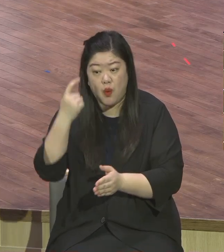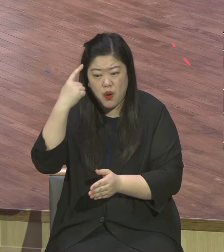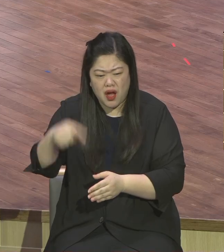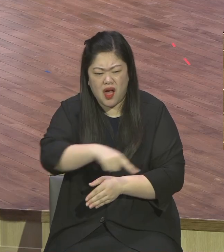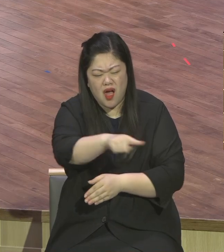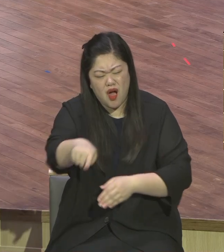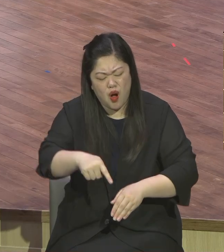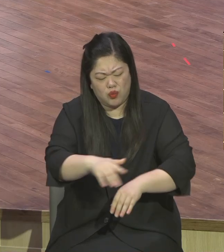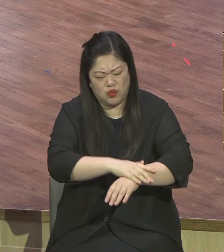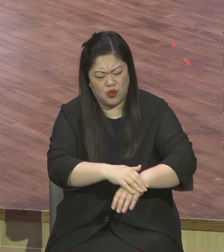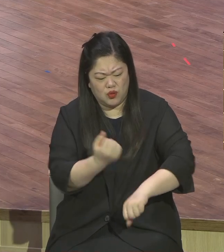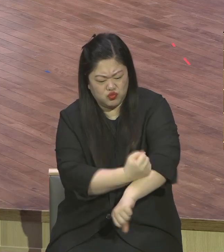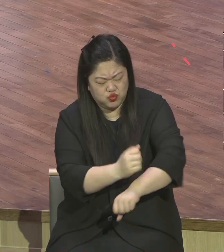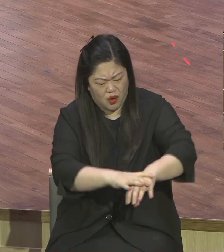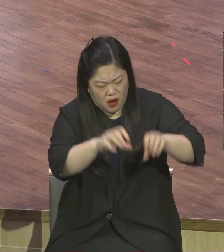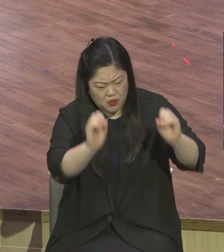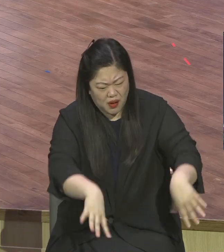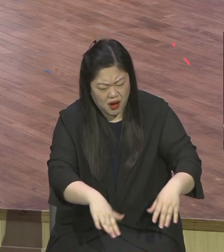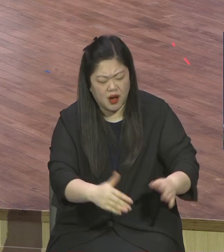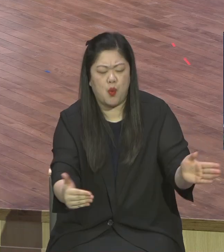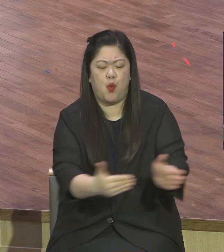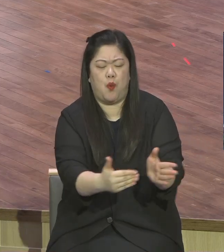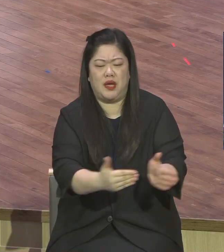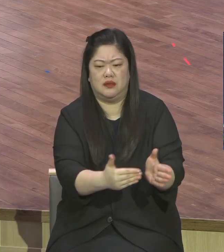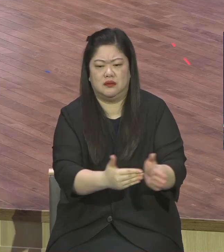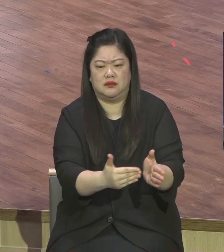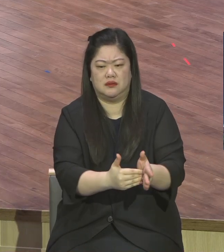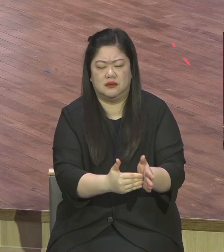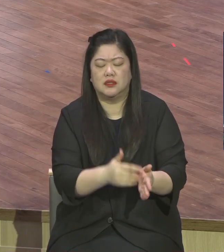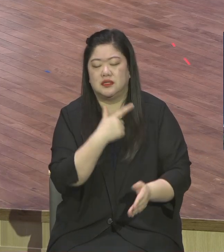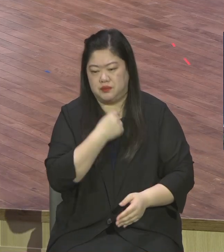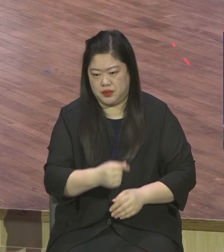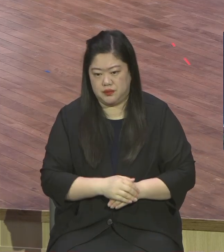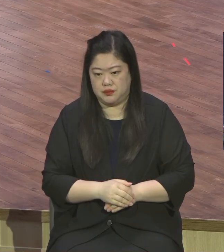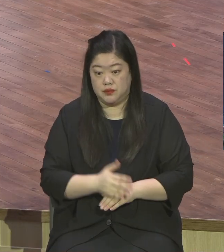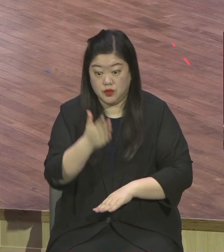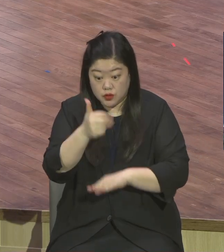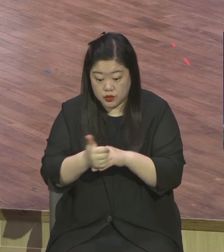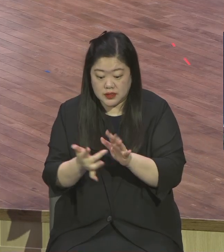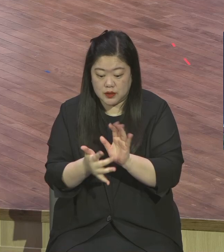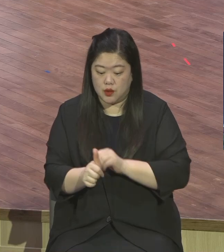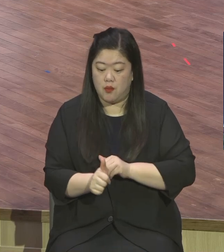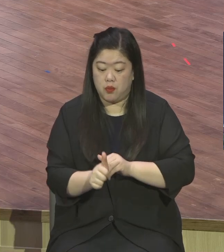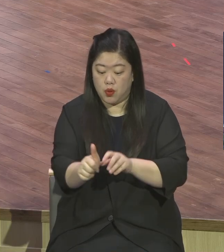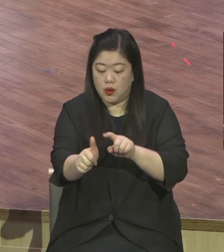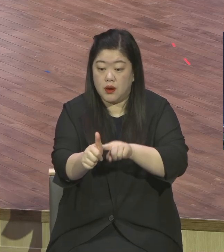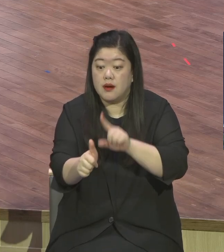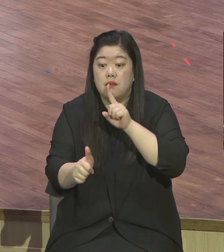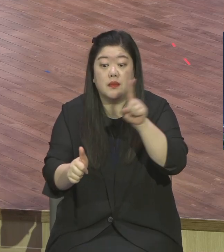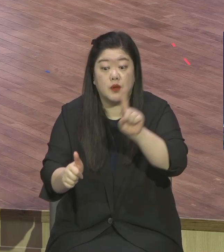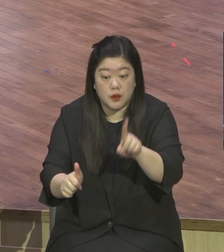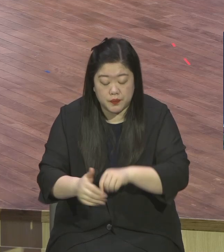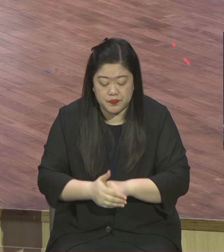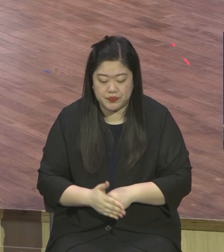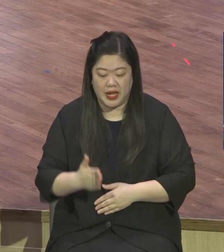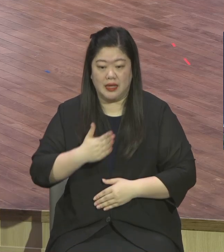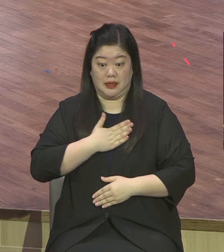그래서 예수님께서 오셔서 하지 마시오 내가 꼭 기리오 진리오 생명이다 나로 말미안장 아버지께 못 간다